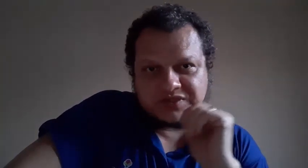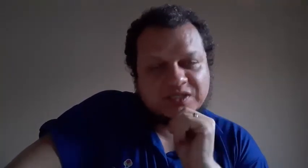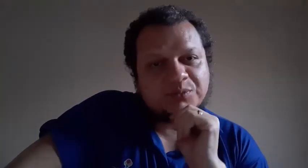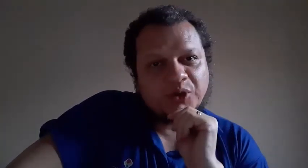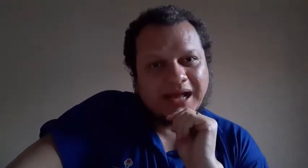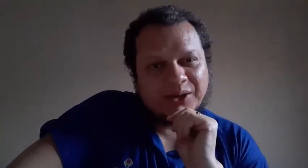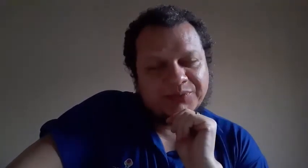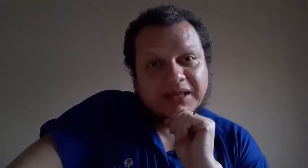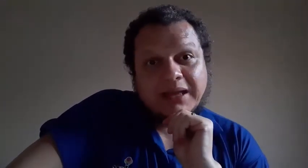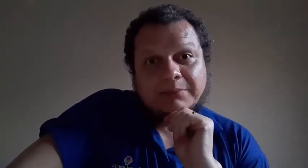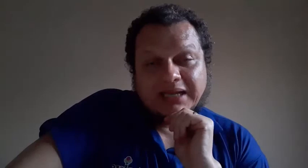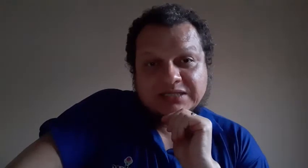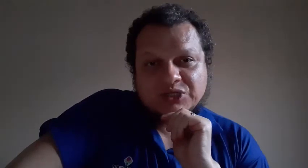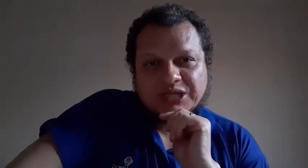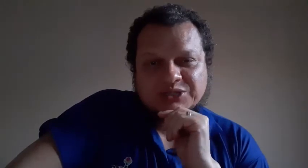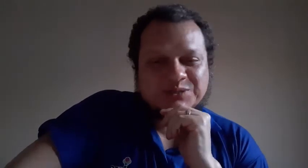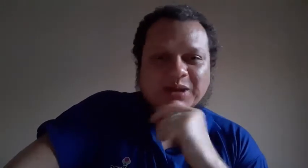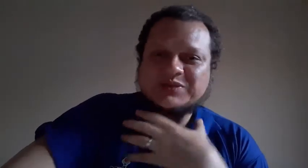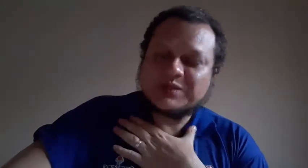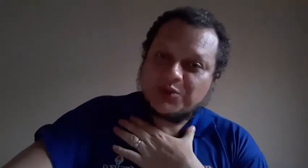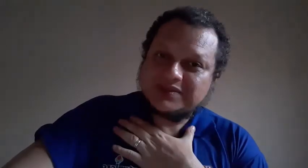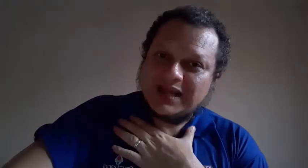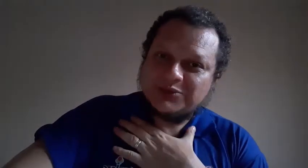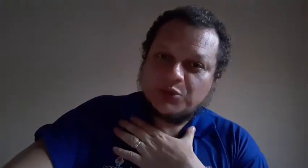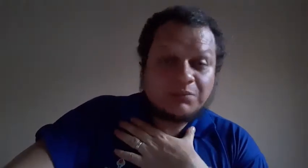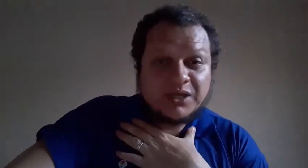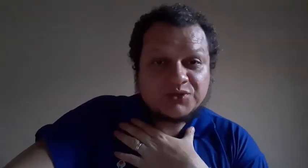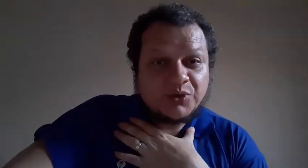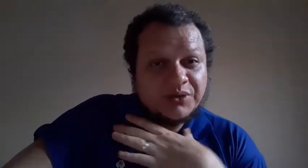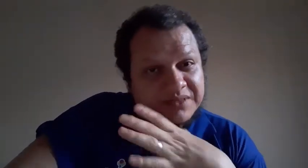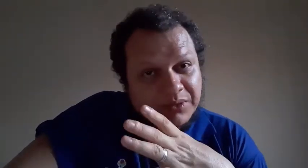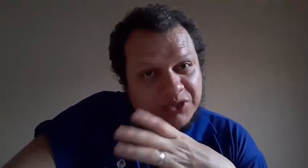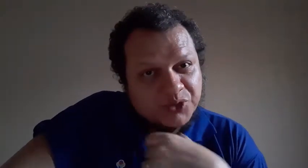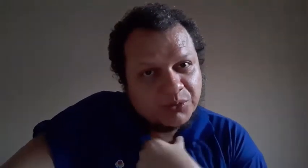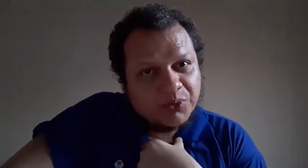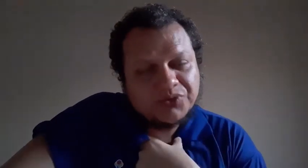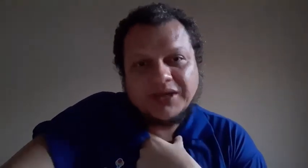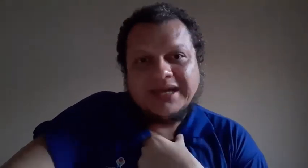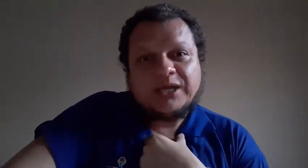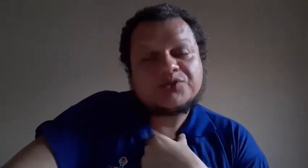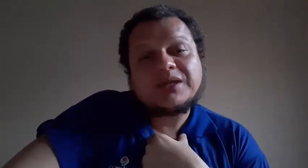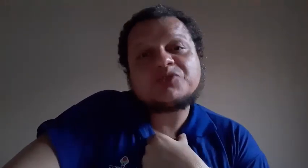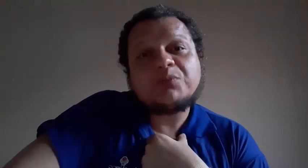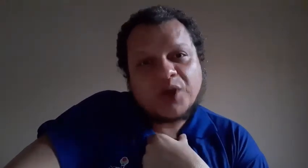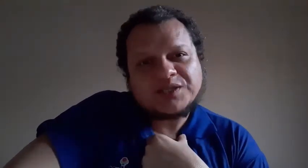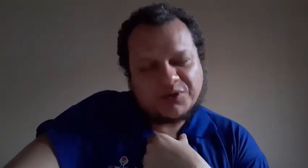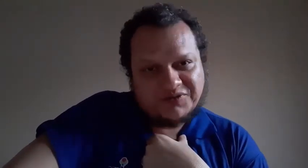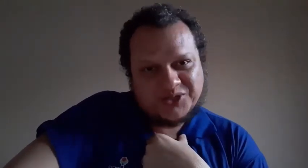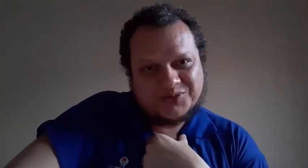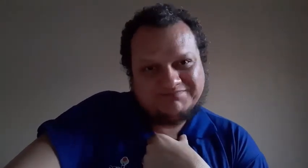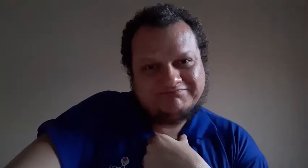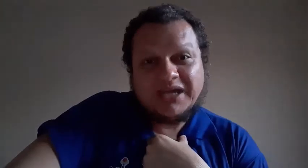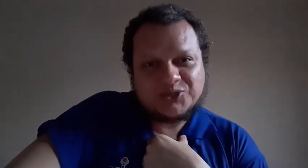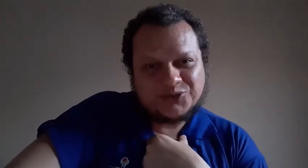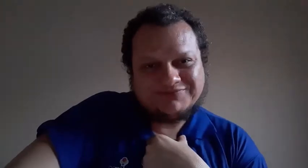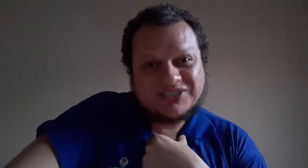explorá-lo. Beleza, gente? Espero que vocês tenham gostado. Um beijo. Morrendo de saudade de todo mundo. E nos vemos no próximo vídeo. Beijo. Tchau!